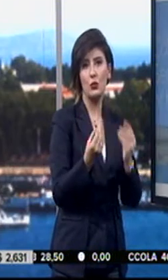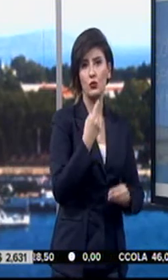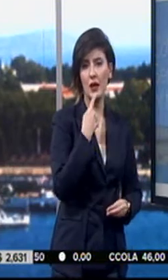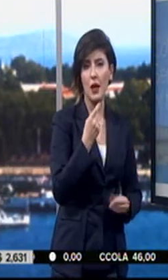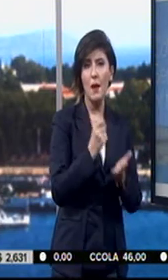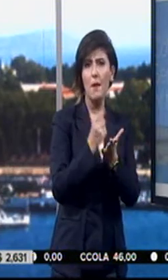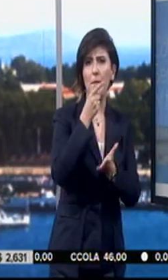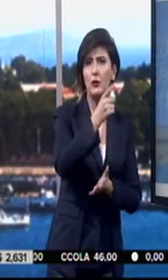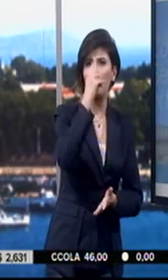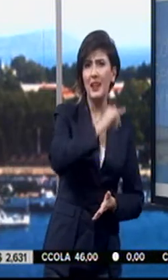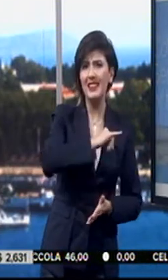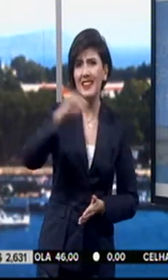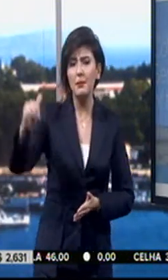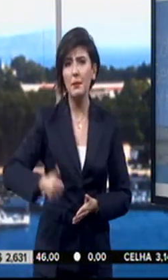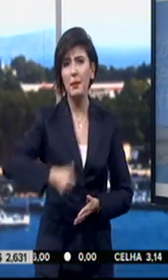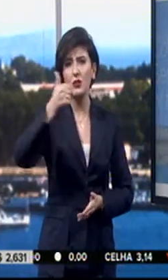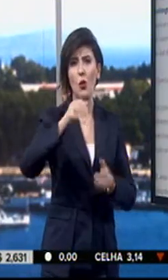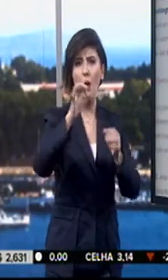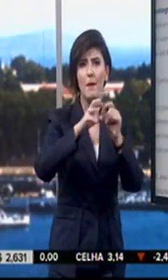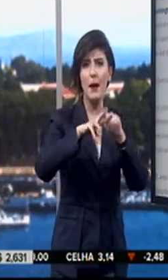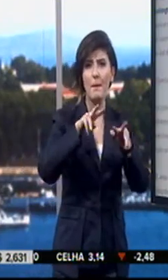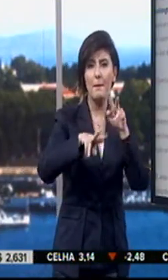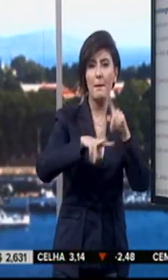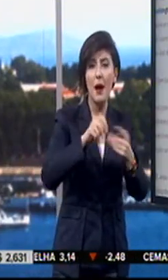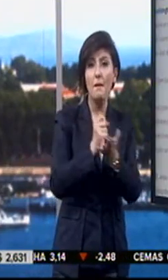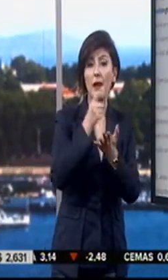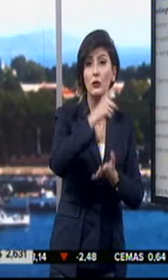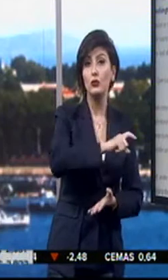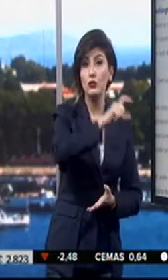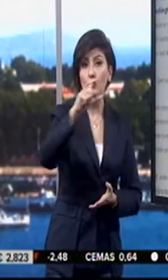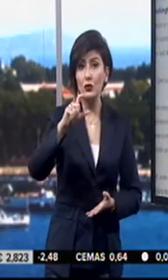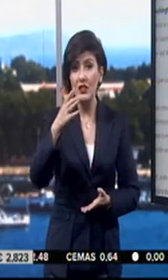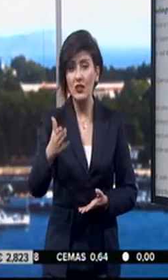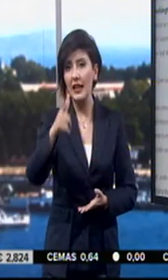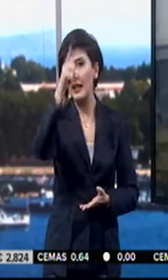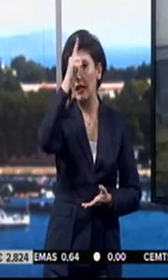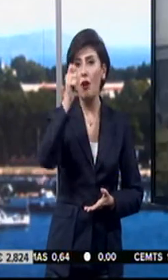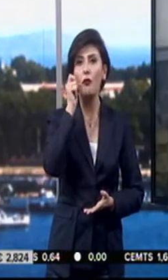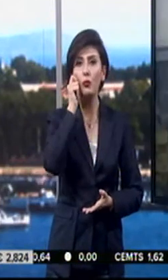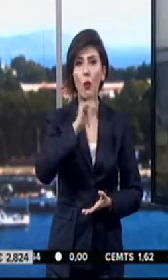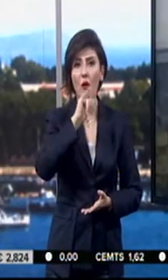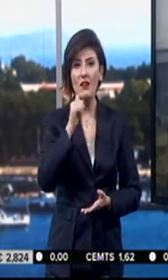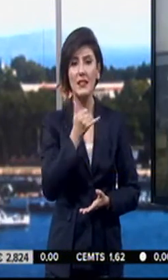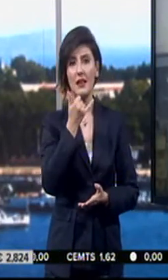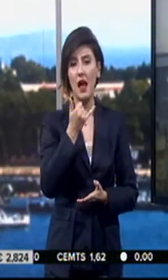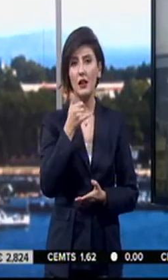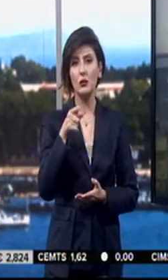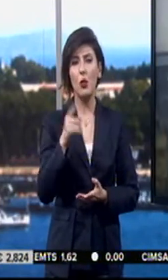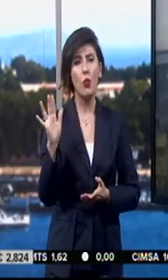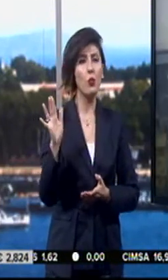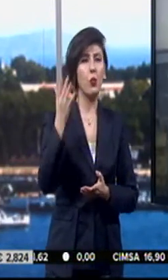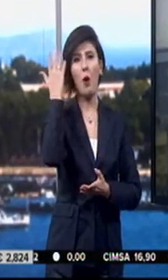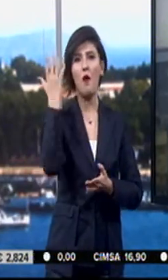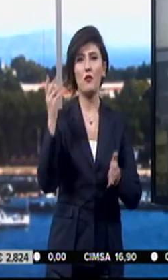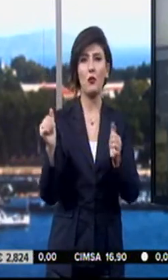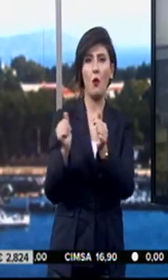Mektuba tepki gösteren Başkan Barack Obama, Mektubu, Cumhuriyetçilerle İranlı muhafazakarların tuhaf